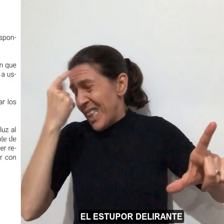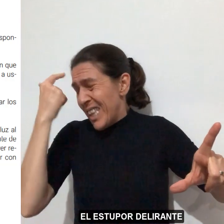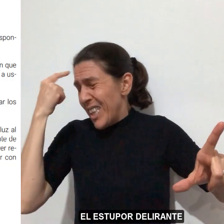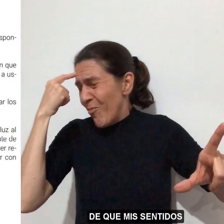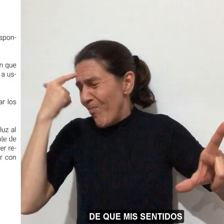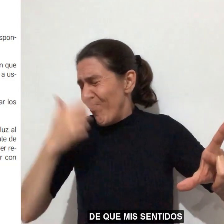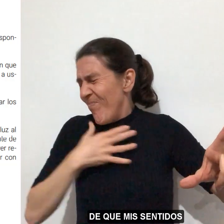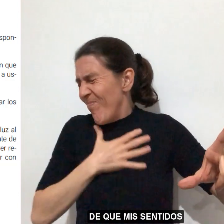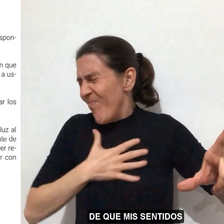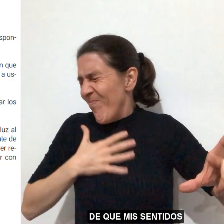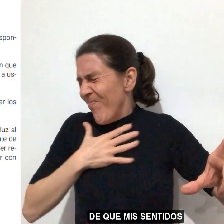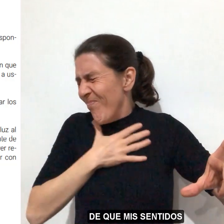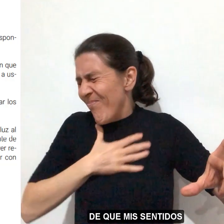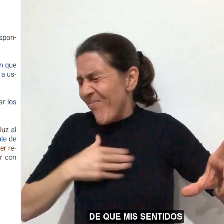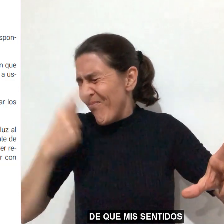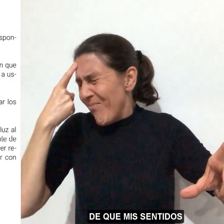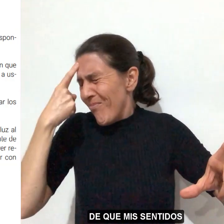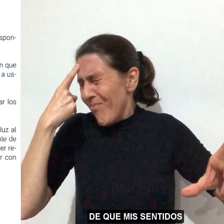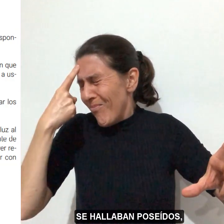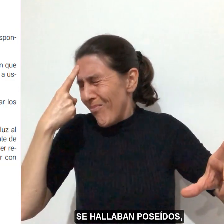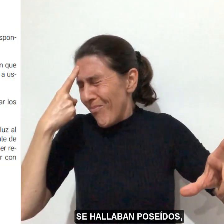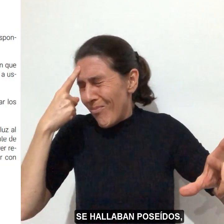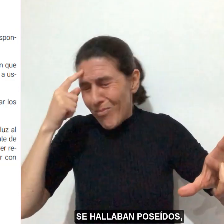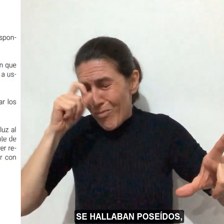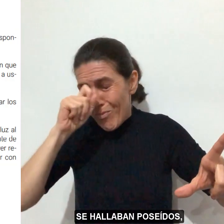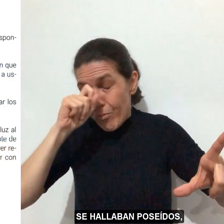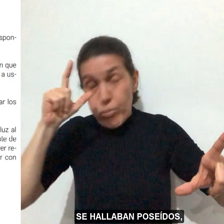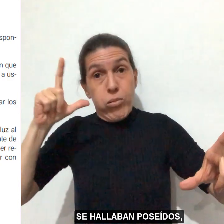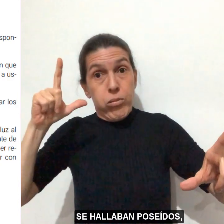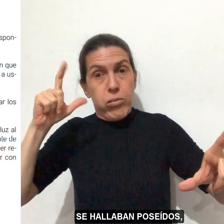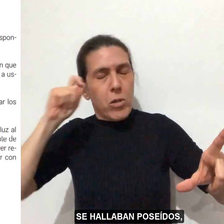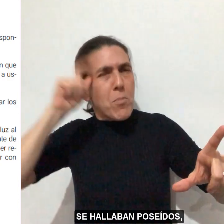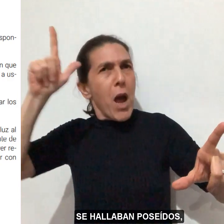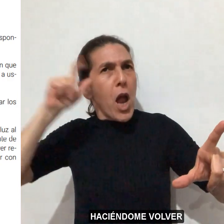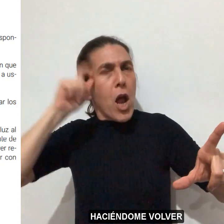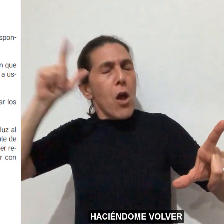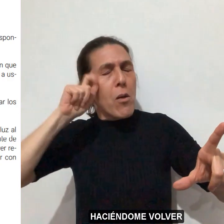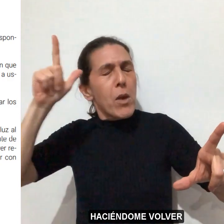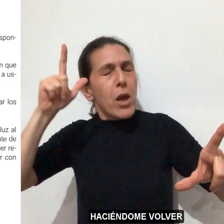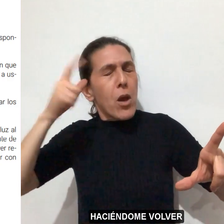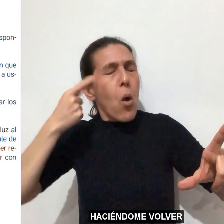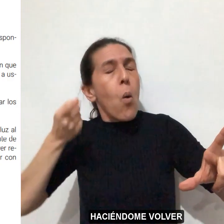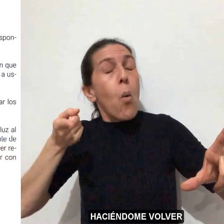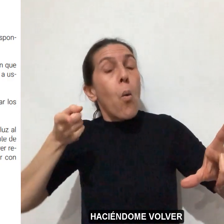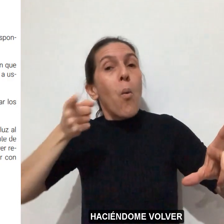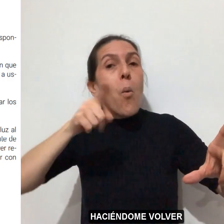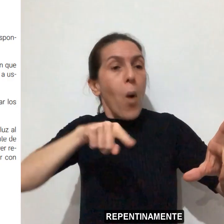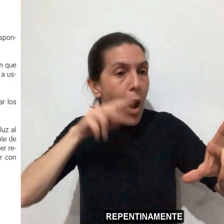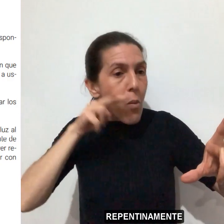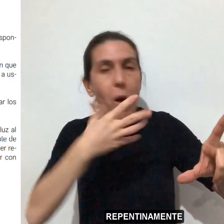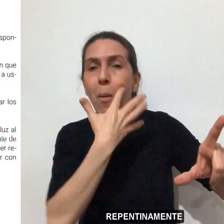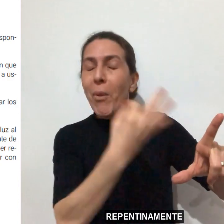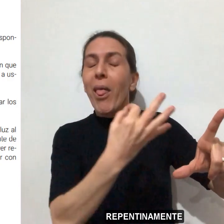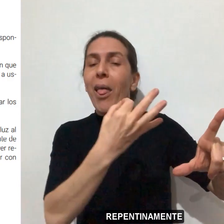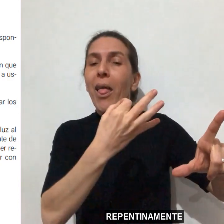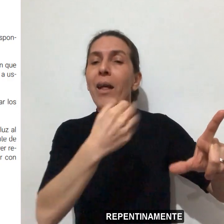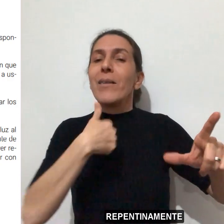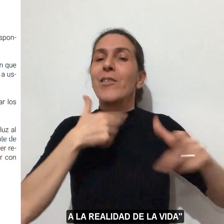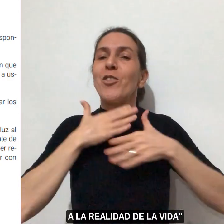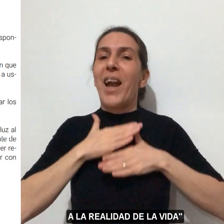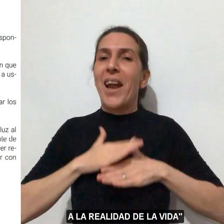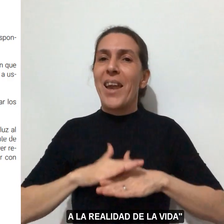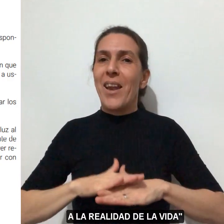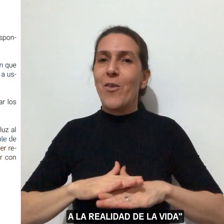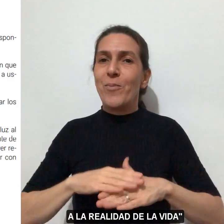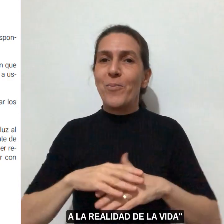delirante de que mis sentidos se hallaban poseídos, haciéndome volver repentinamente